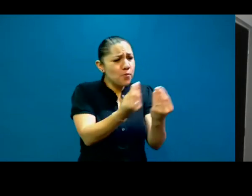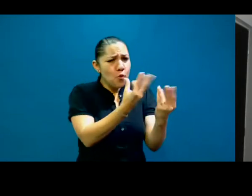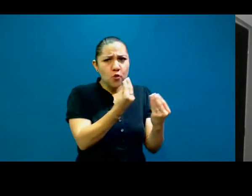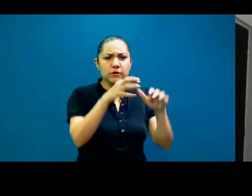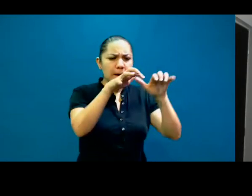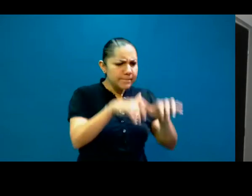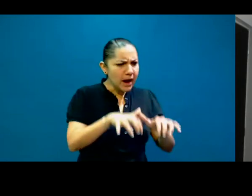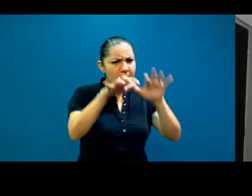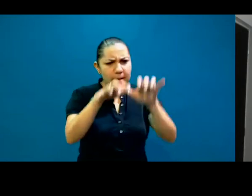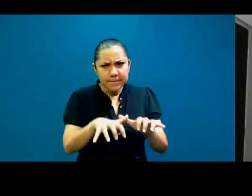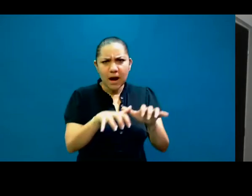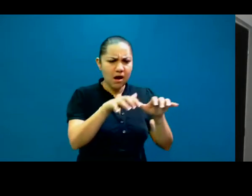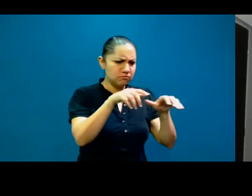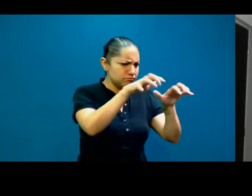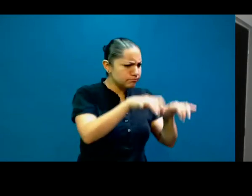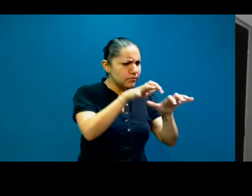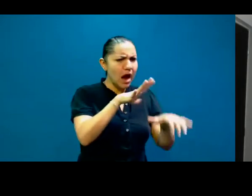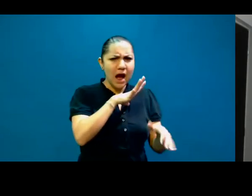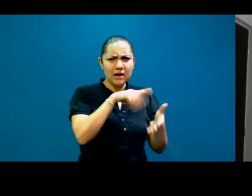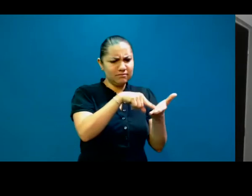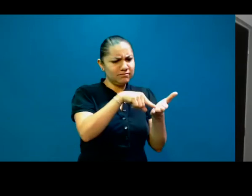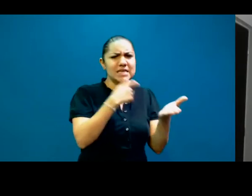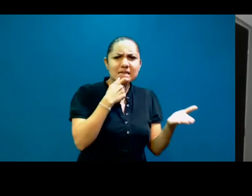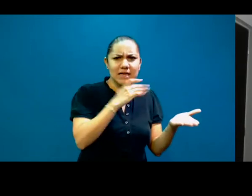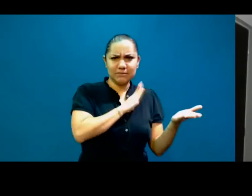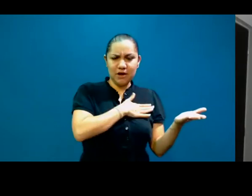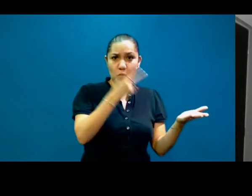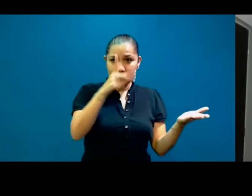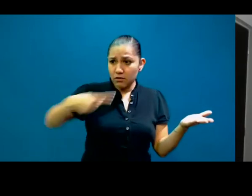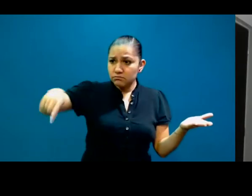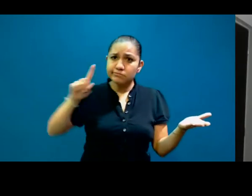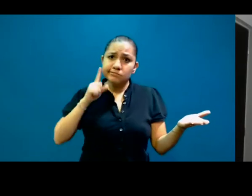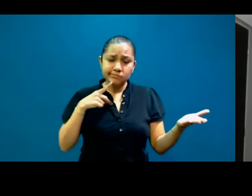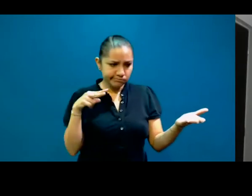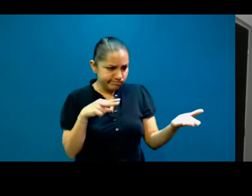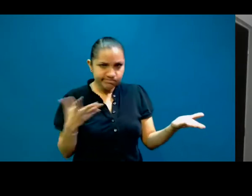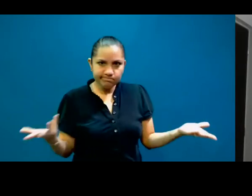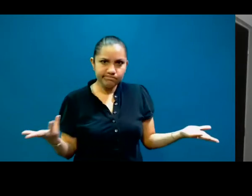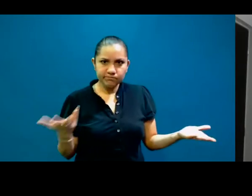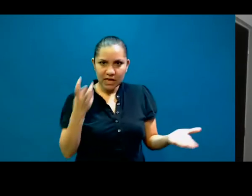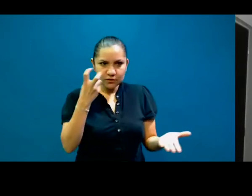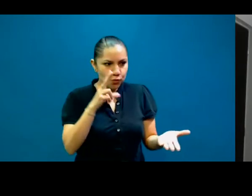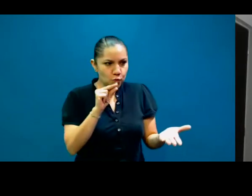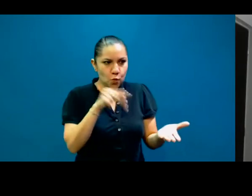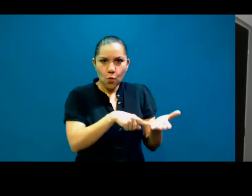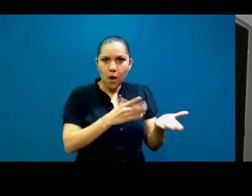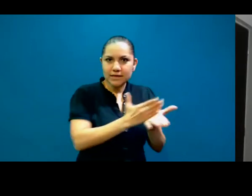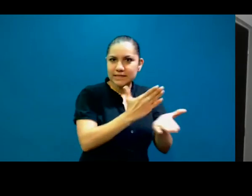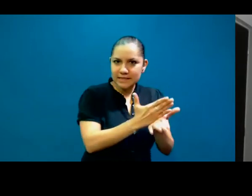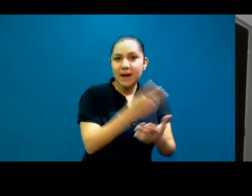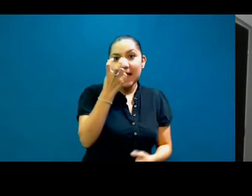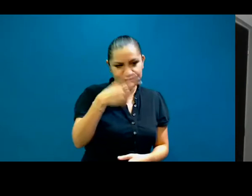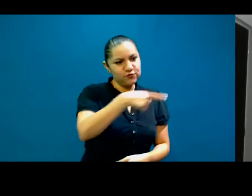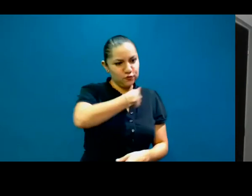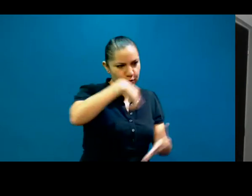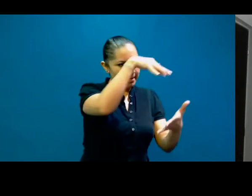inglés, pero no son accesibles en señas a los sordos. Entonces, lo que estamos buscando es también hacer accesibles la información en lengua de señas para